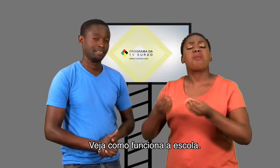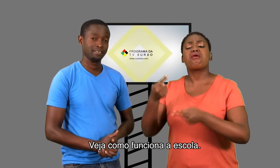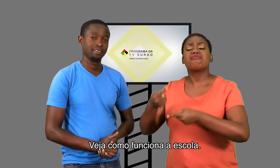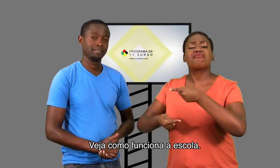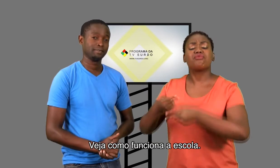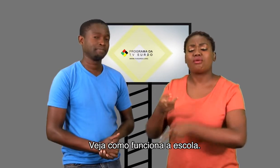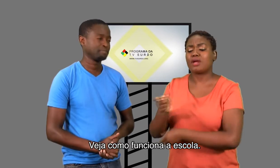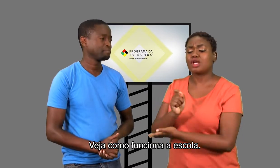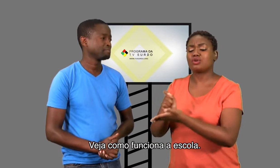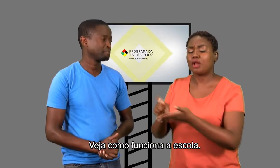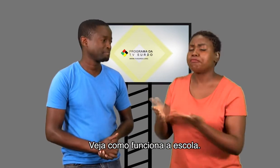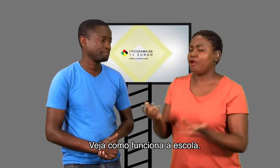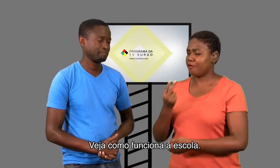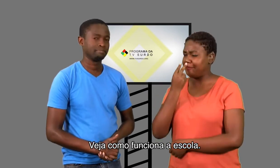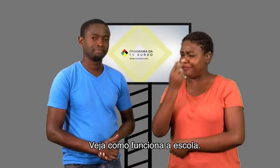Veja como funciona a escola.